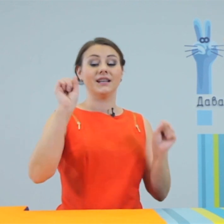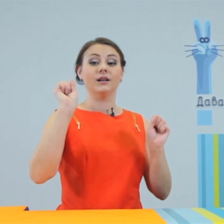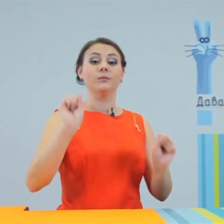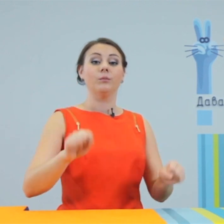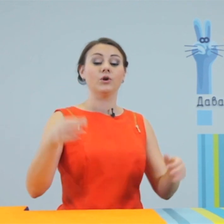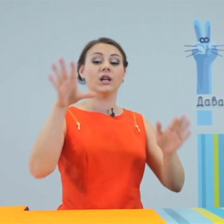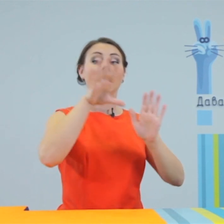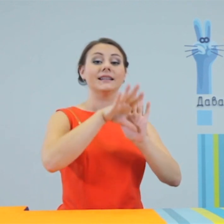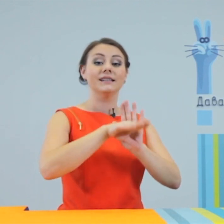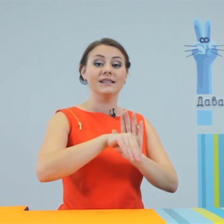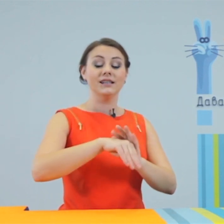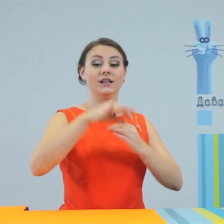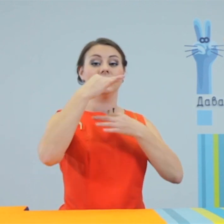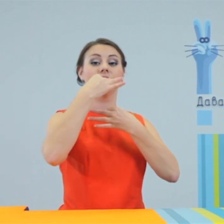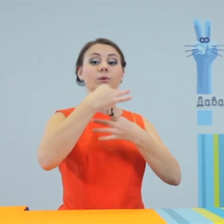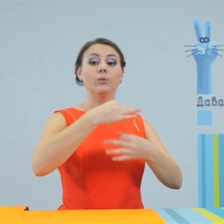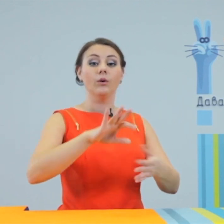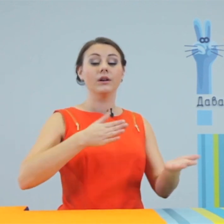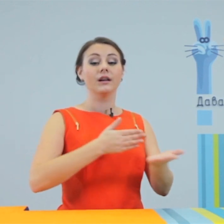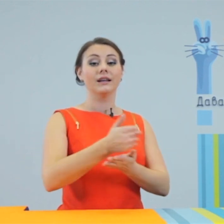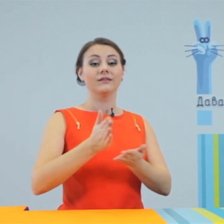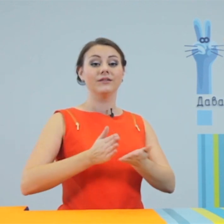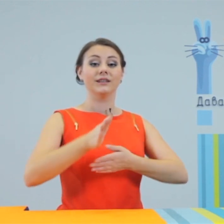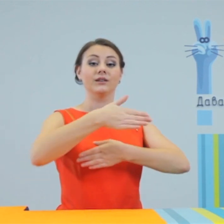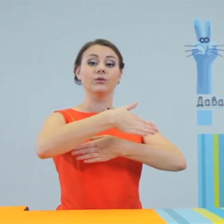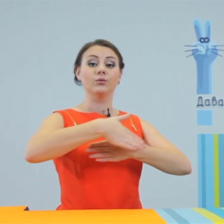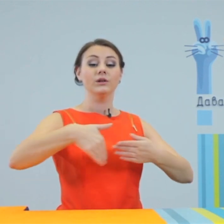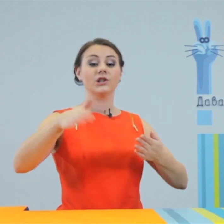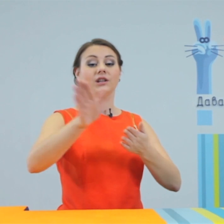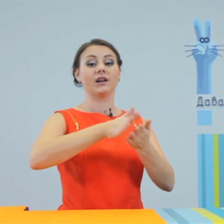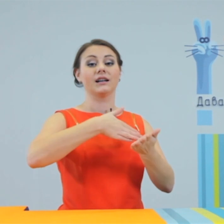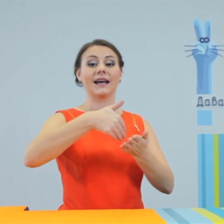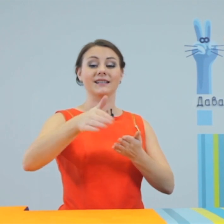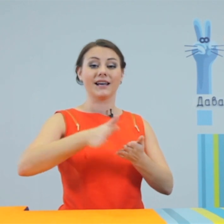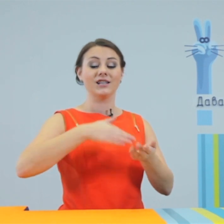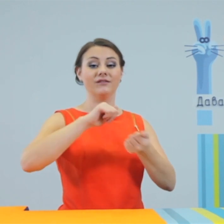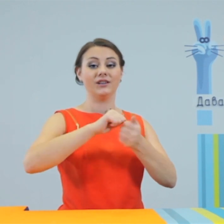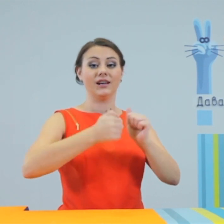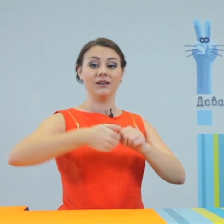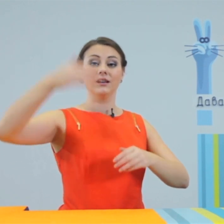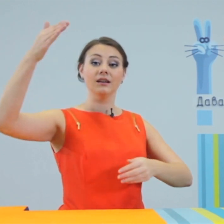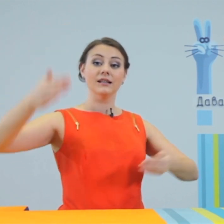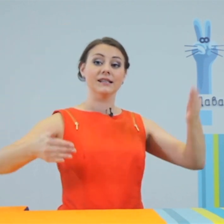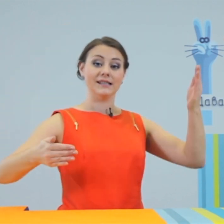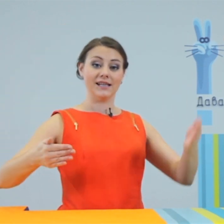можно отнести любой вид уличного раскрашивания стен.